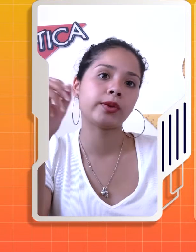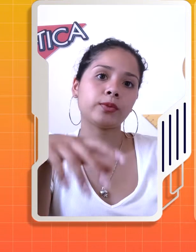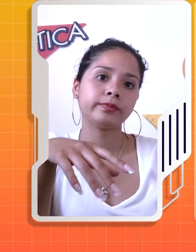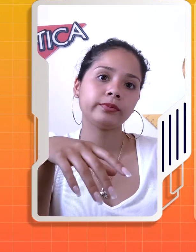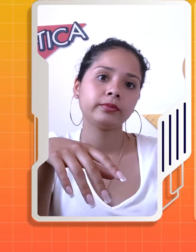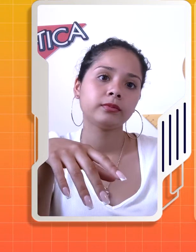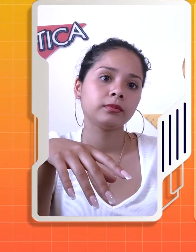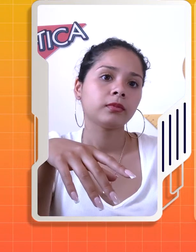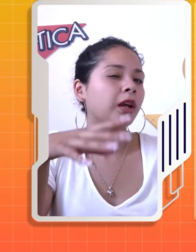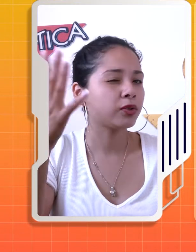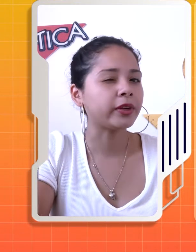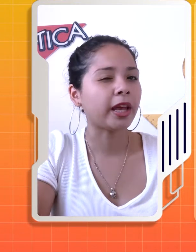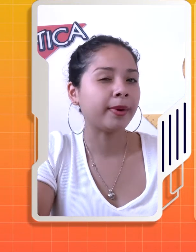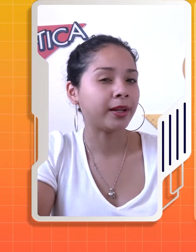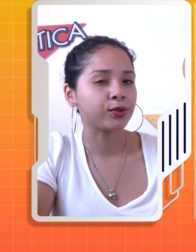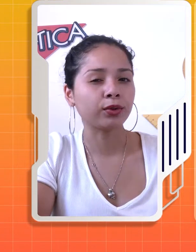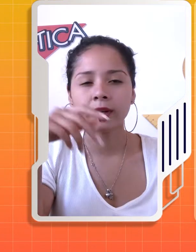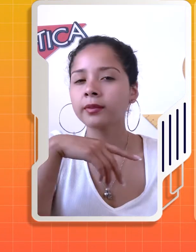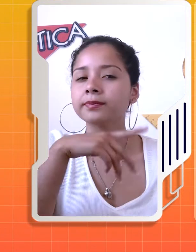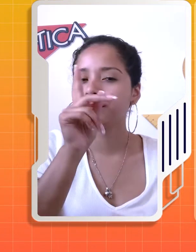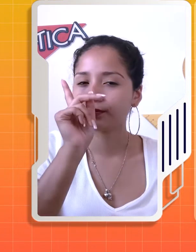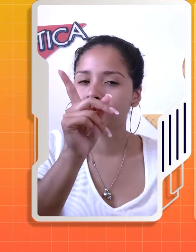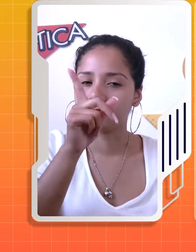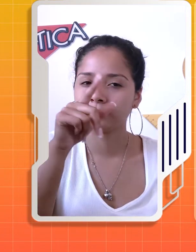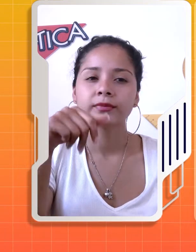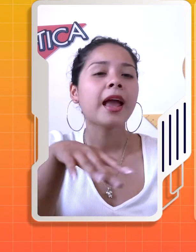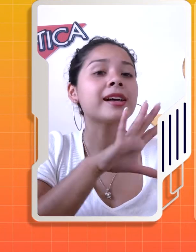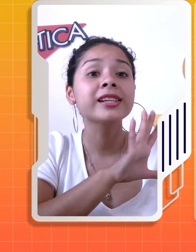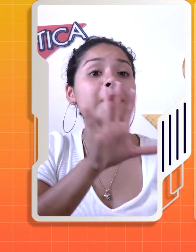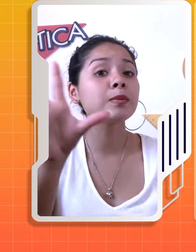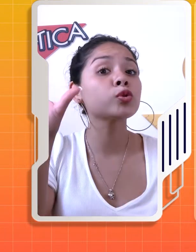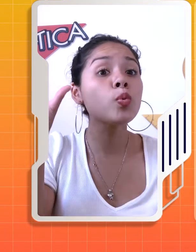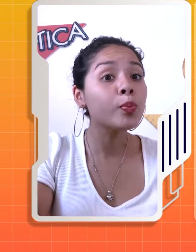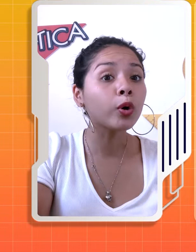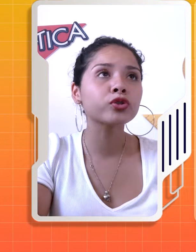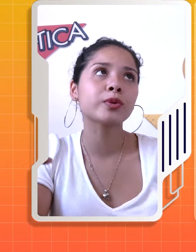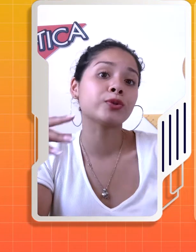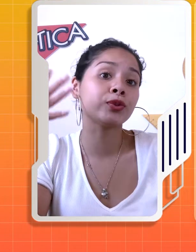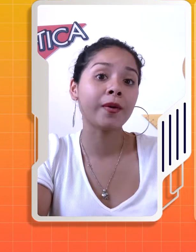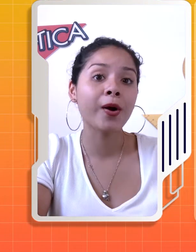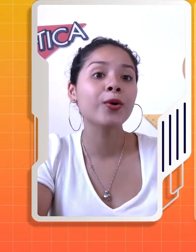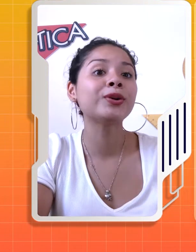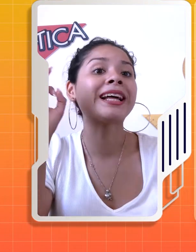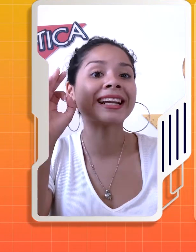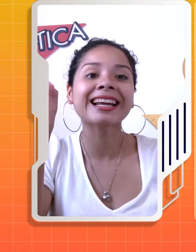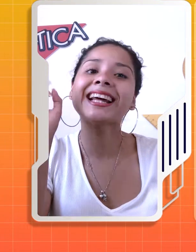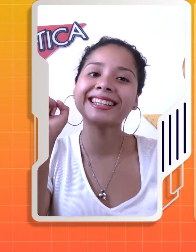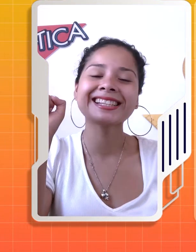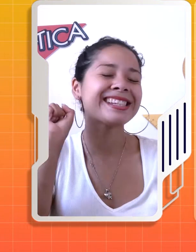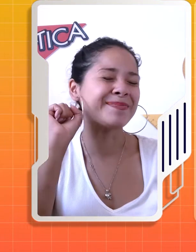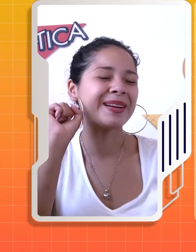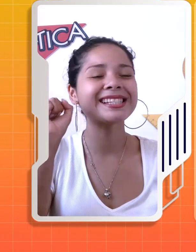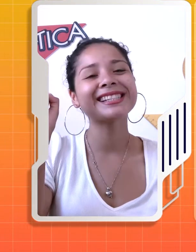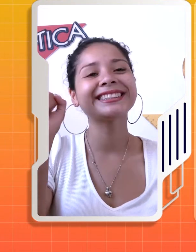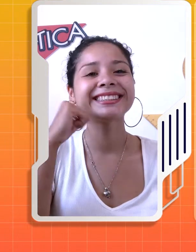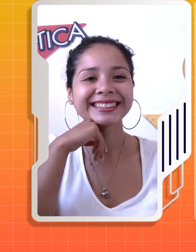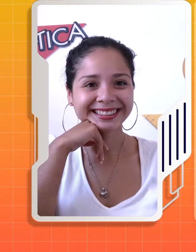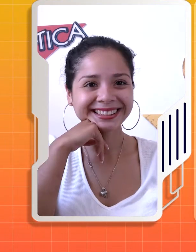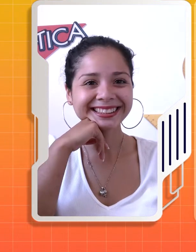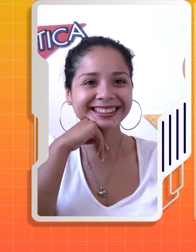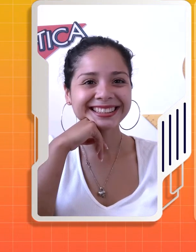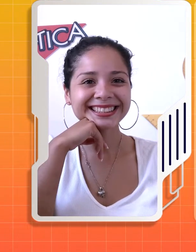un sol de mérito. Eso sería malazo, ¿no creen? Así que hablemos un poco sobre su trabajo con la regla de tres simples.